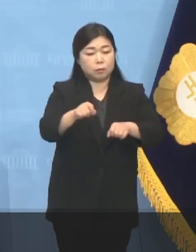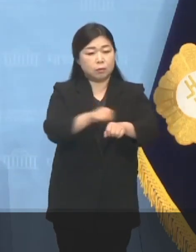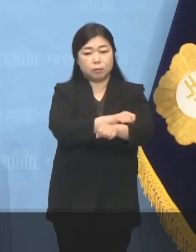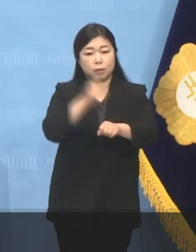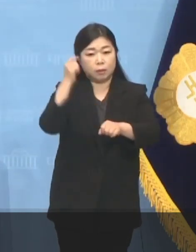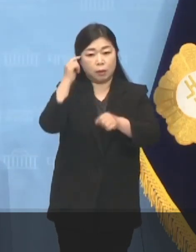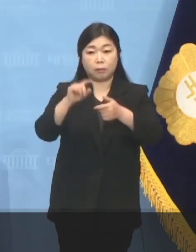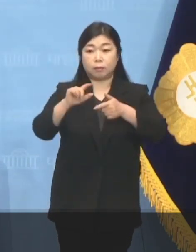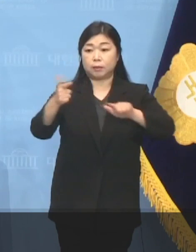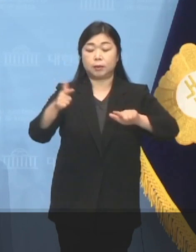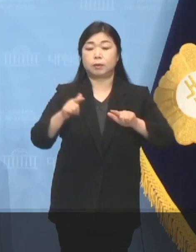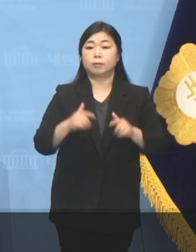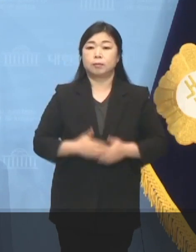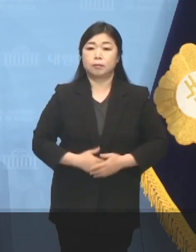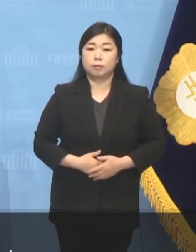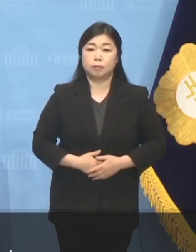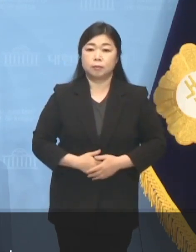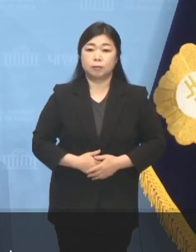겁니다.